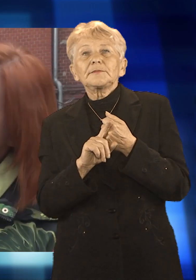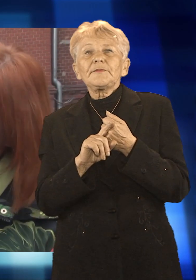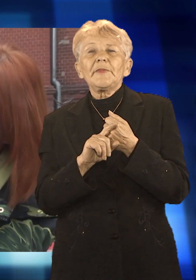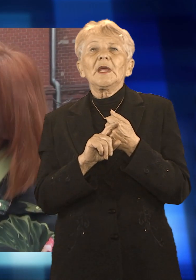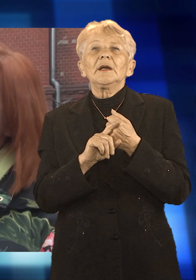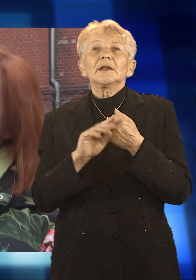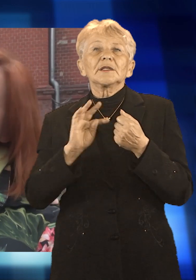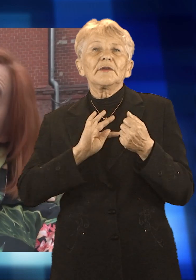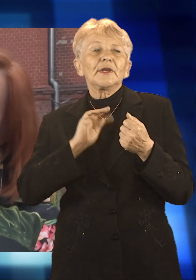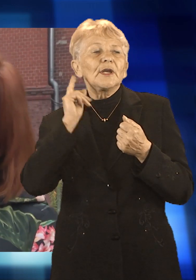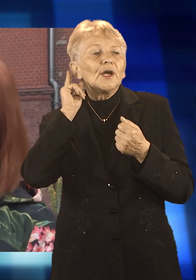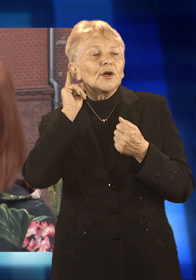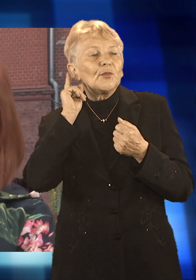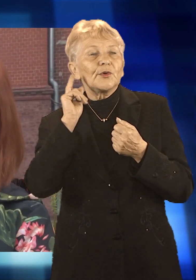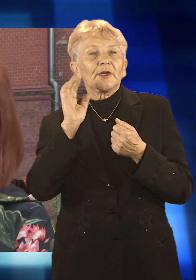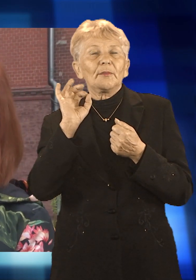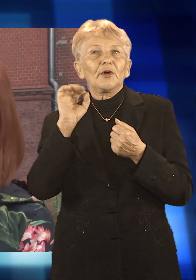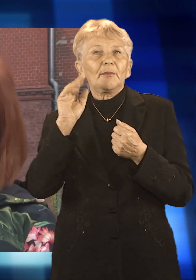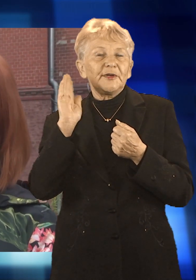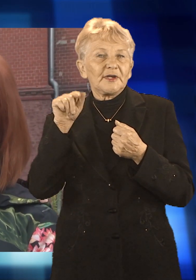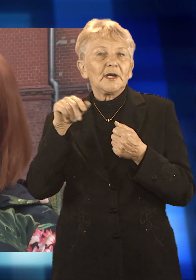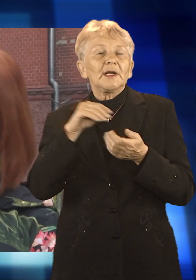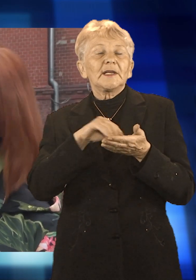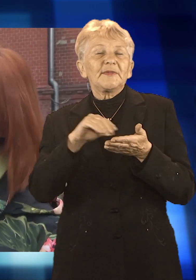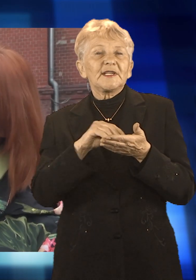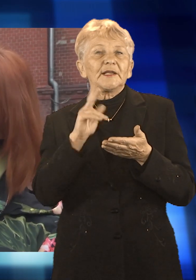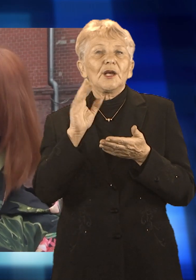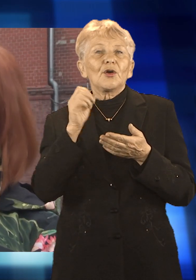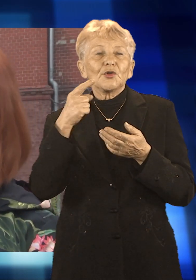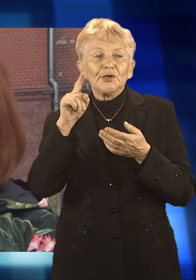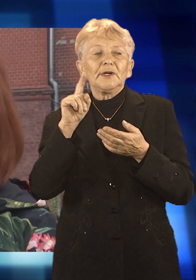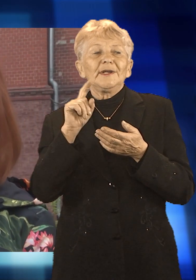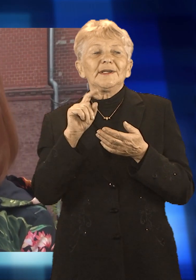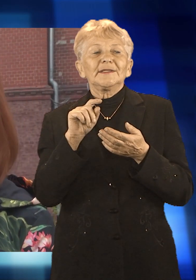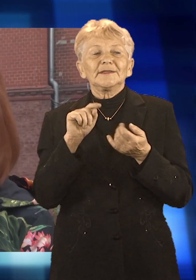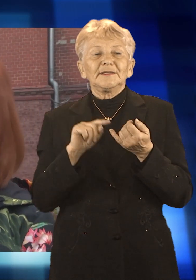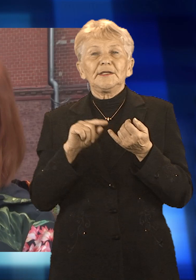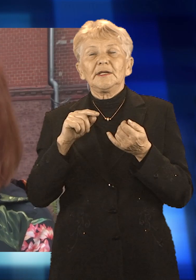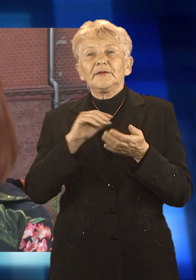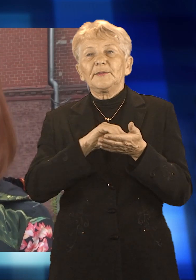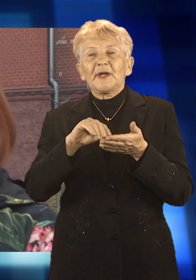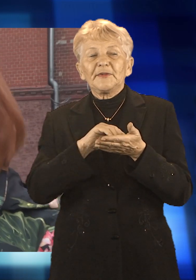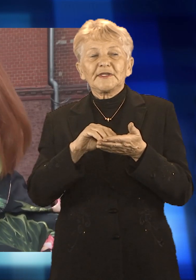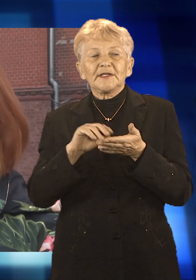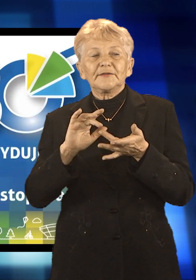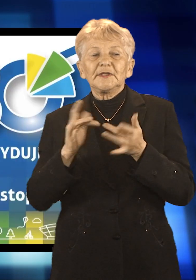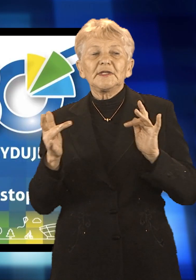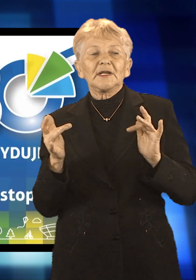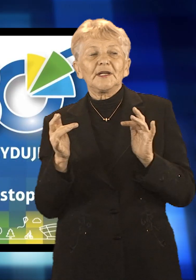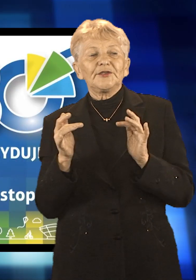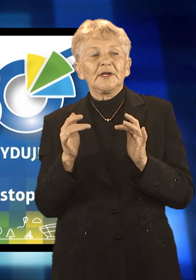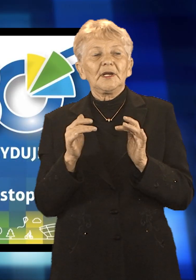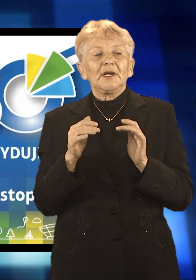ponieważ trzeba podać numer telefonu i na ten numer zostanie nam przysłany kod, który następnie trzeba na tej stronie wpisać.